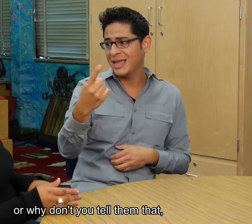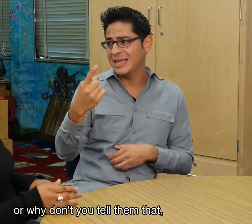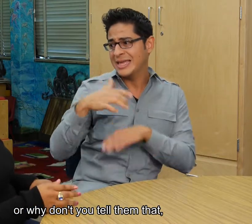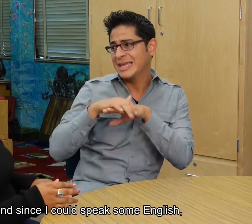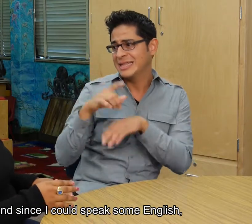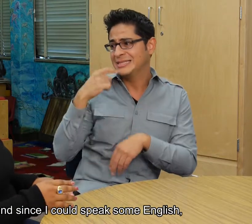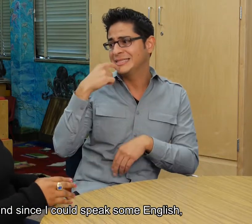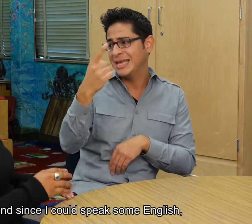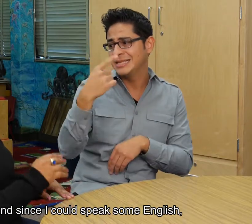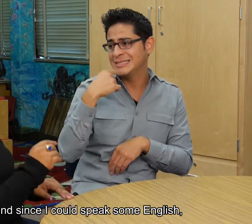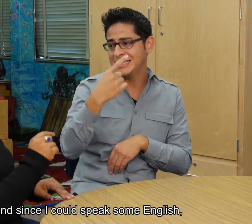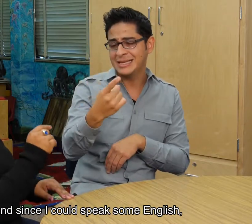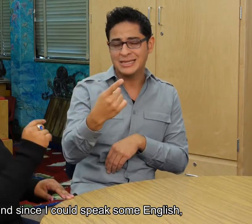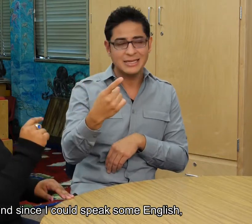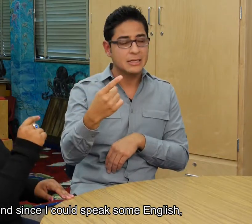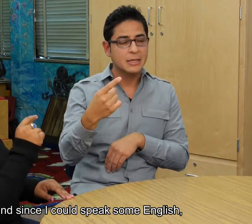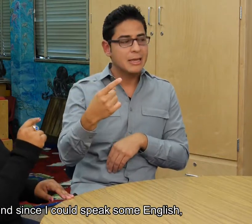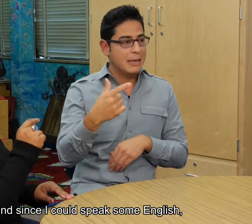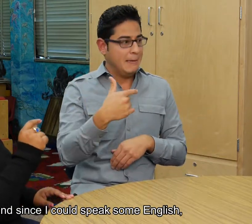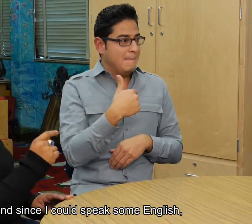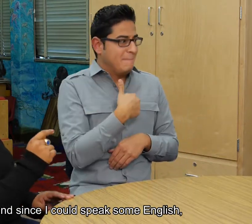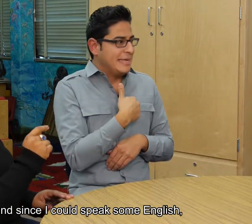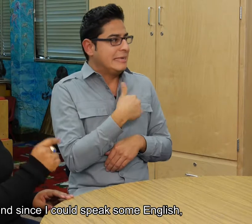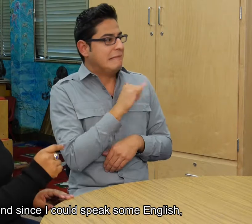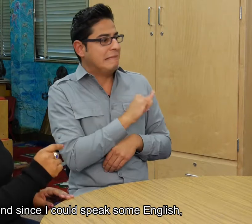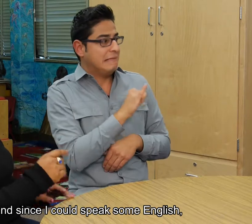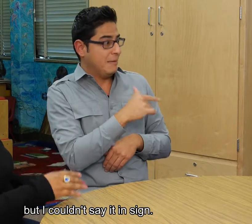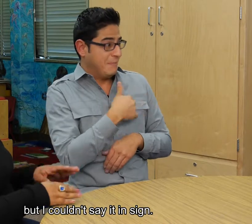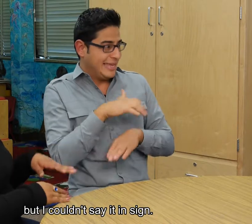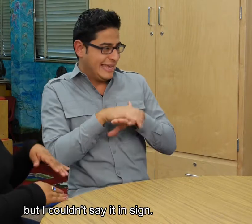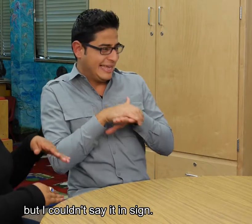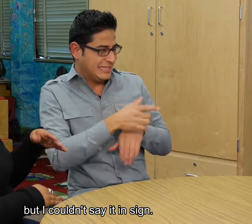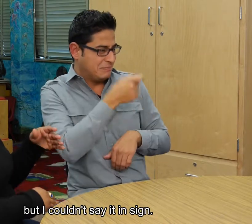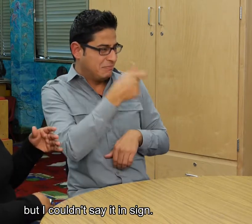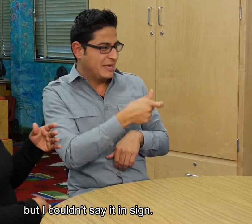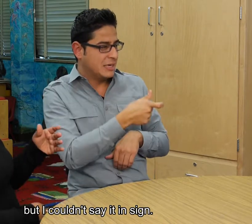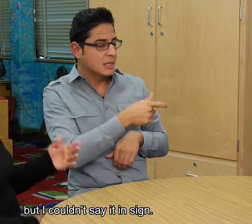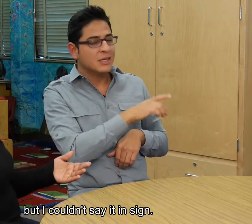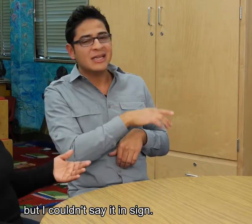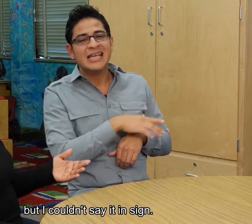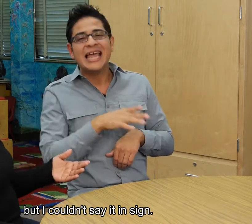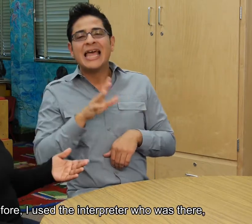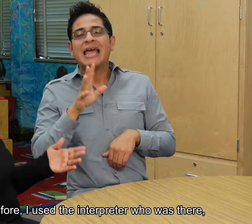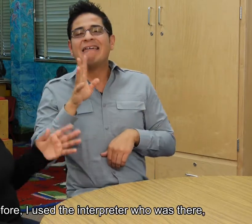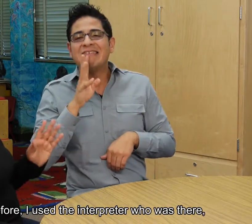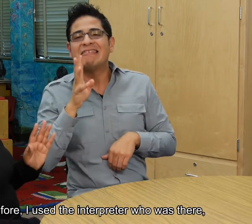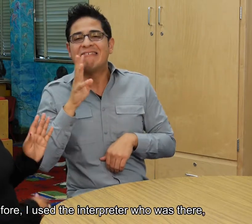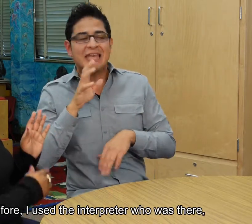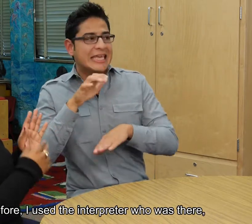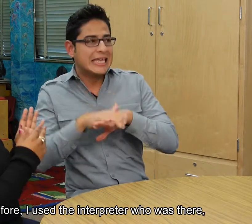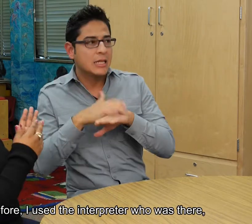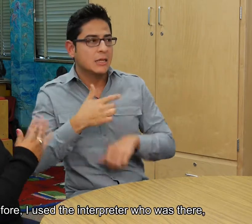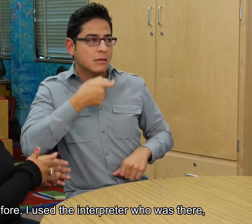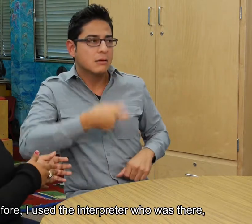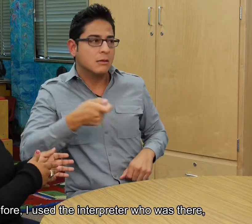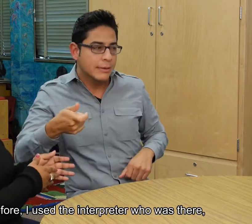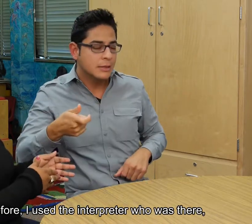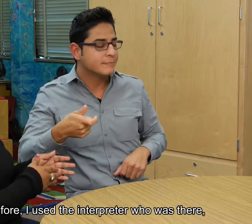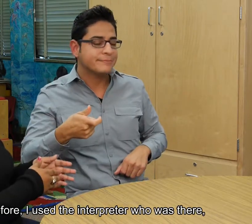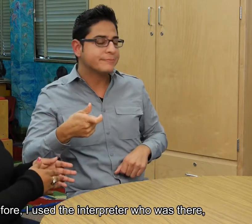Y como yo podía decirle poquito en inglés, pero no podía decirle enseñas. Entonces, usted, el intérprete, que estaba